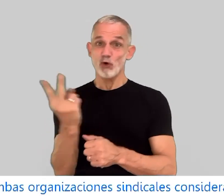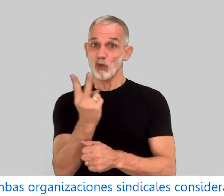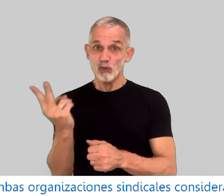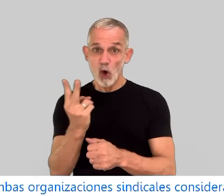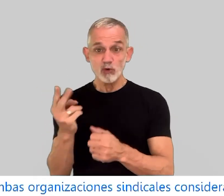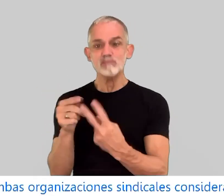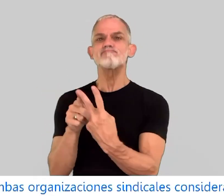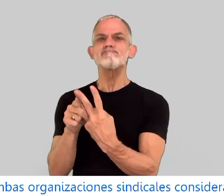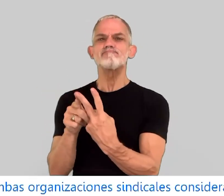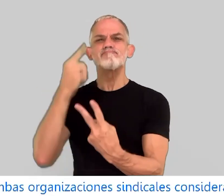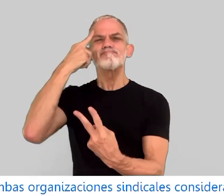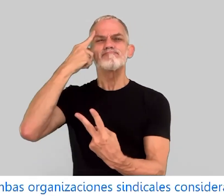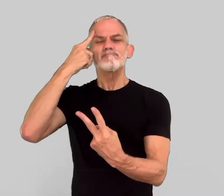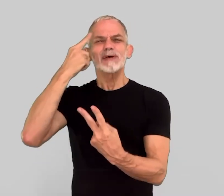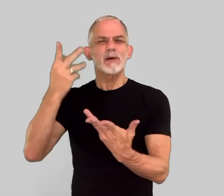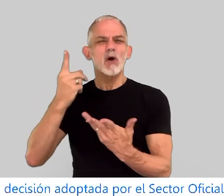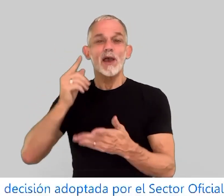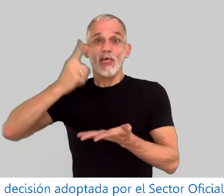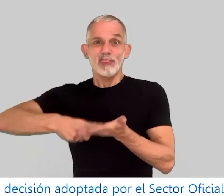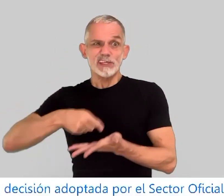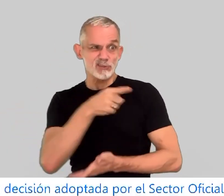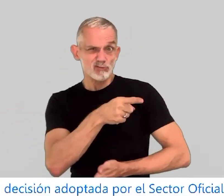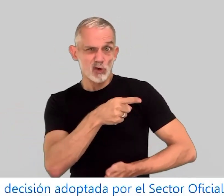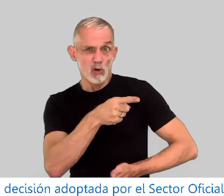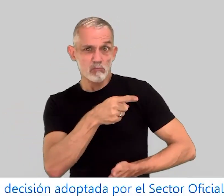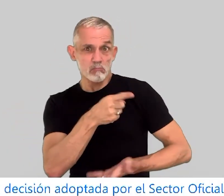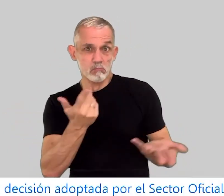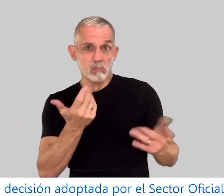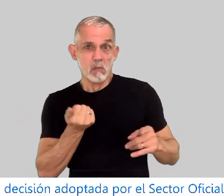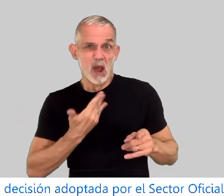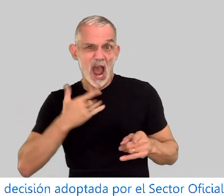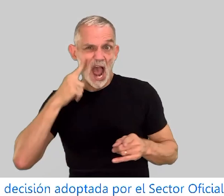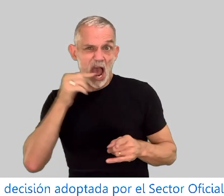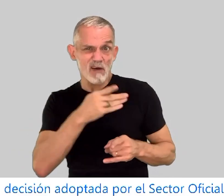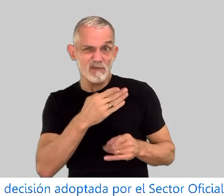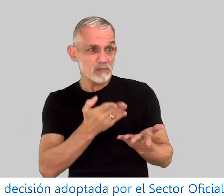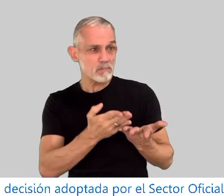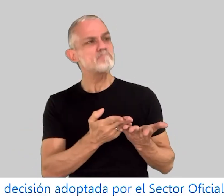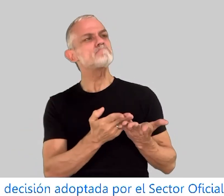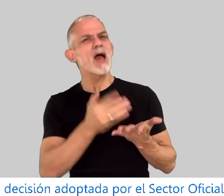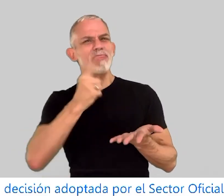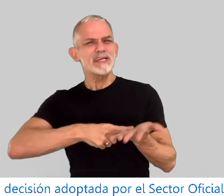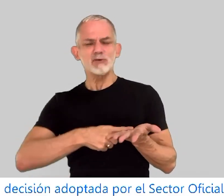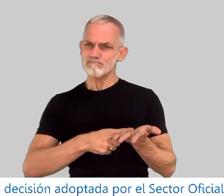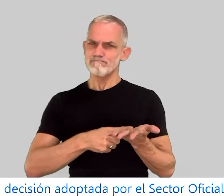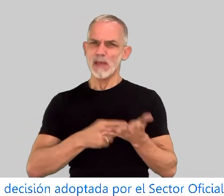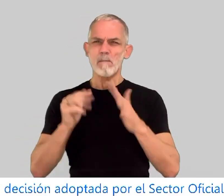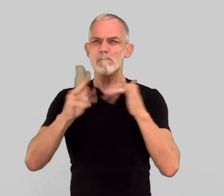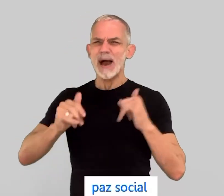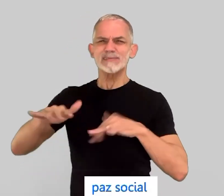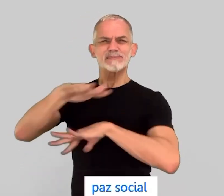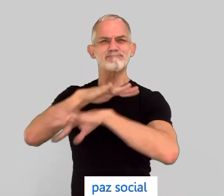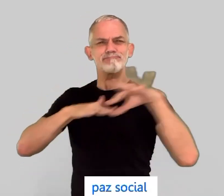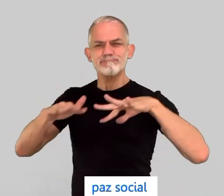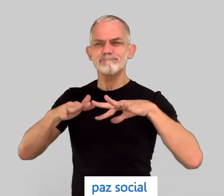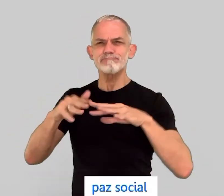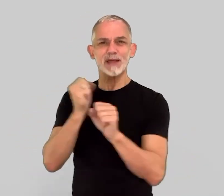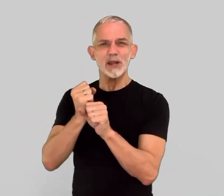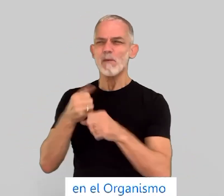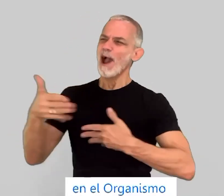sindicales consideramos que la decisión adoptada por el sector oficial altera la paz social en el organismo